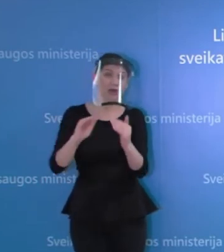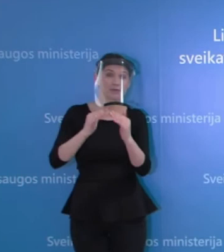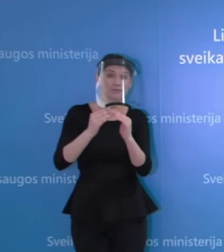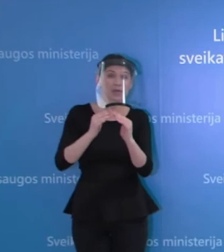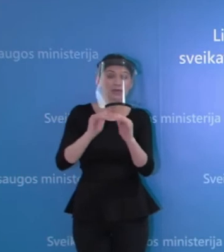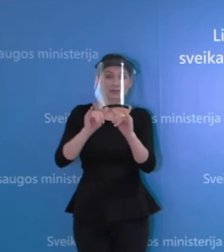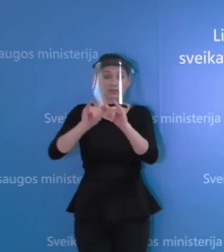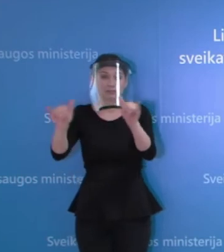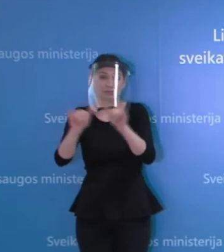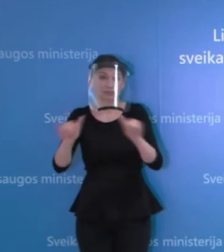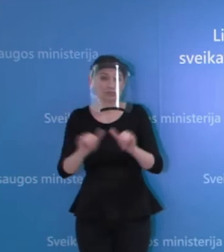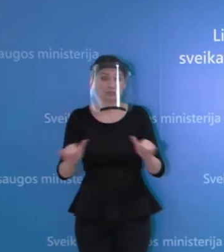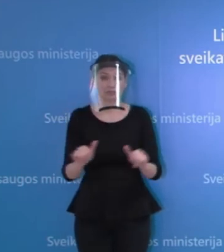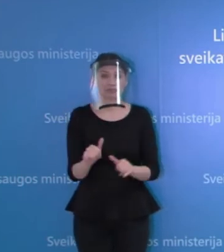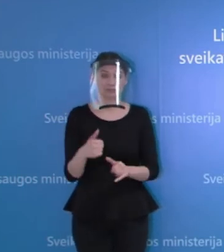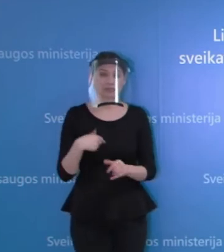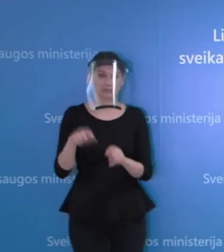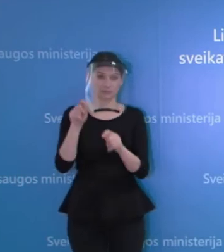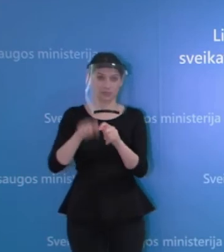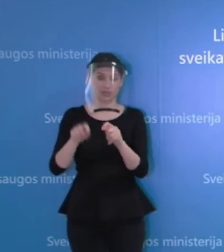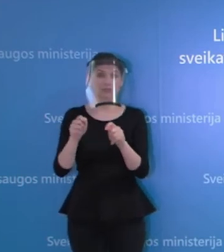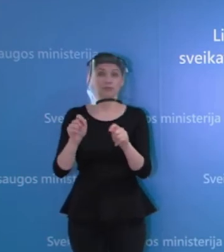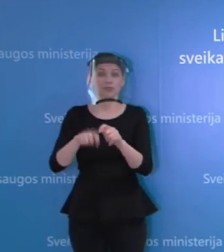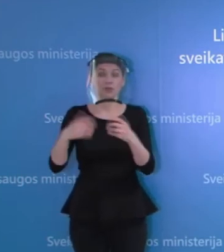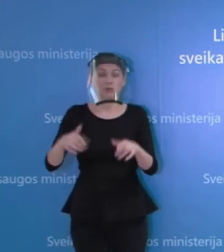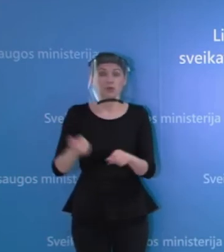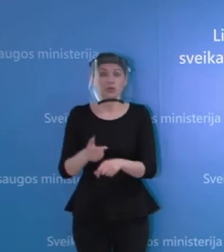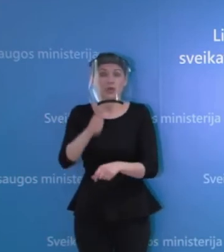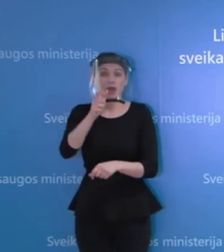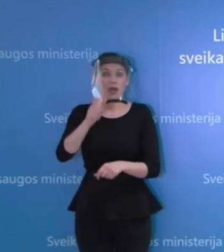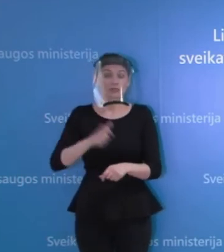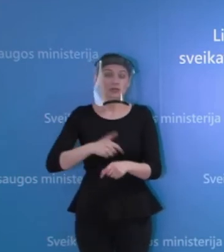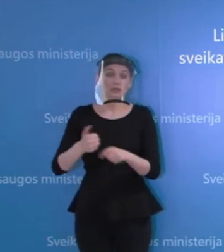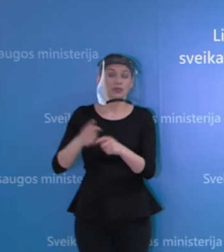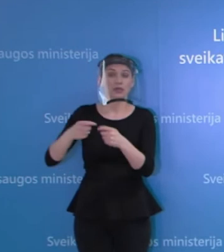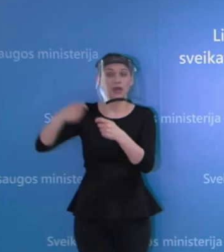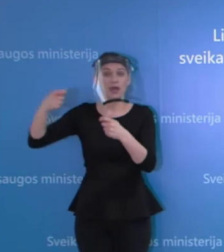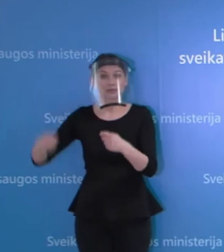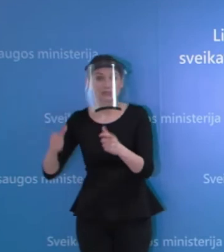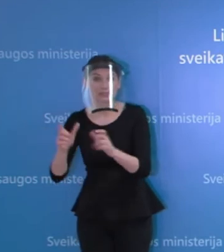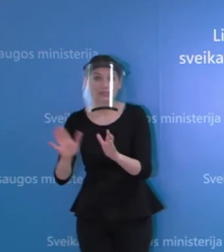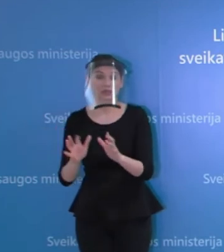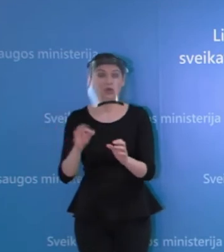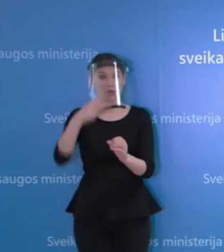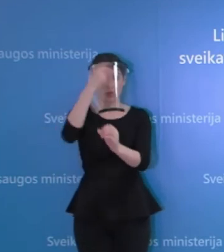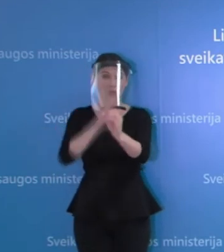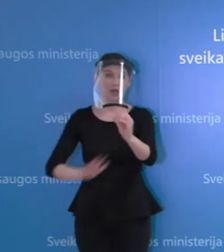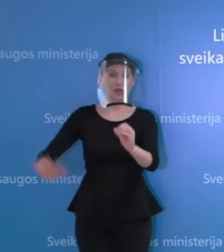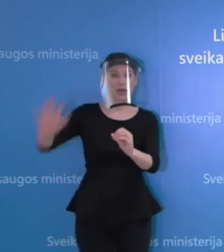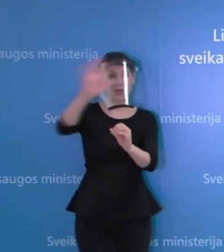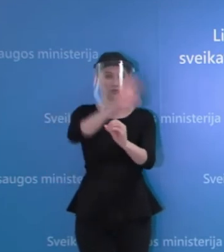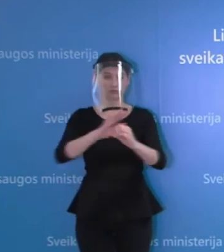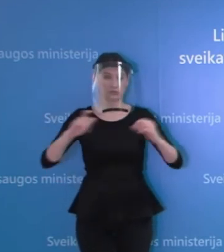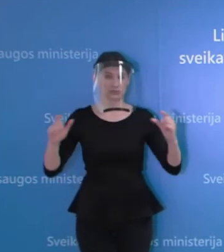tų žydinių pačioje nemenčinėje yra daugiau, ir tada reikia tęsti ilgesnį laiką, o dėl šalies karantino sąlygų, tai, na,